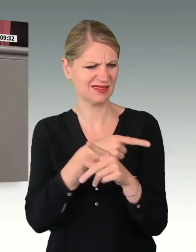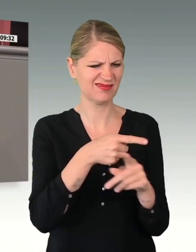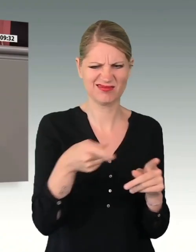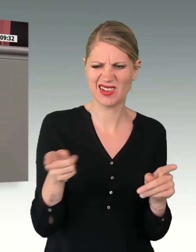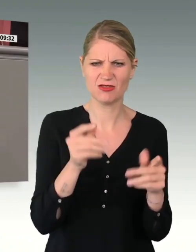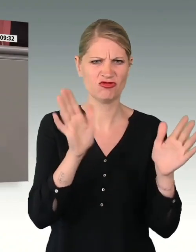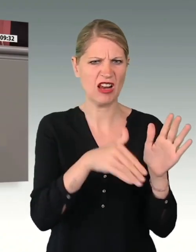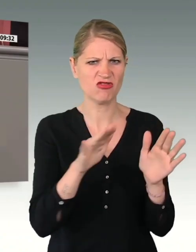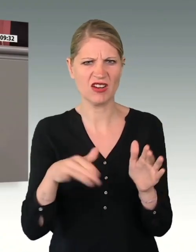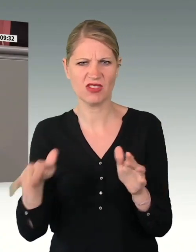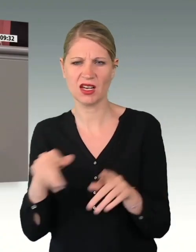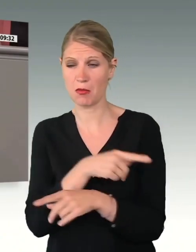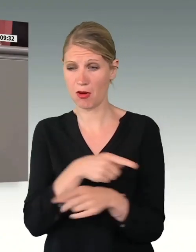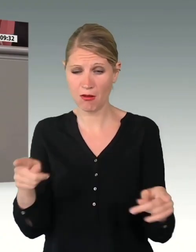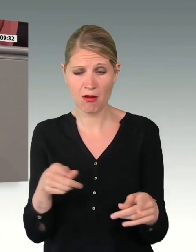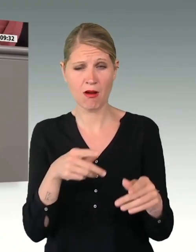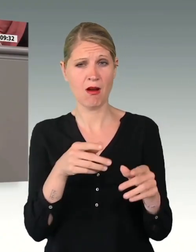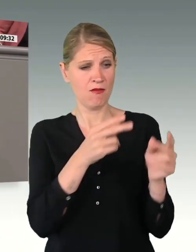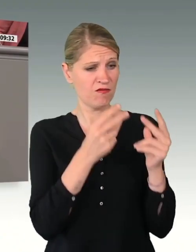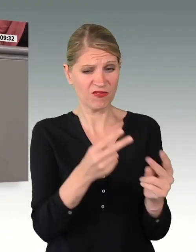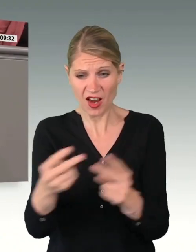grundlegendsten Einrichtungen für unsere Soldatinnen.